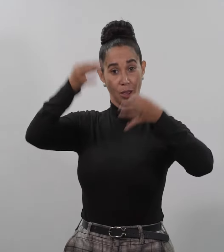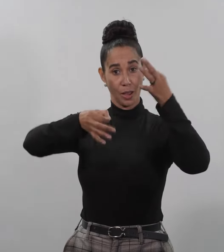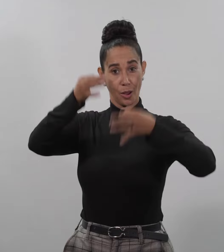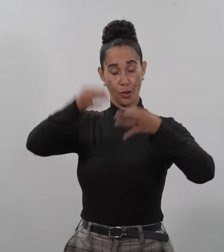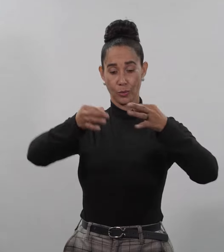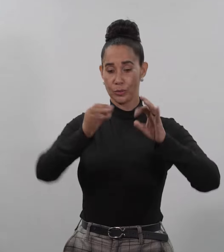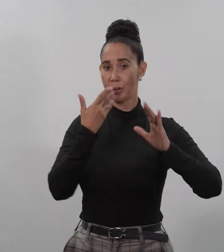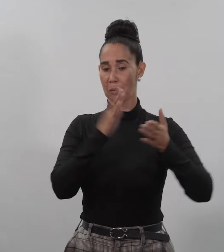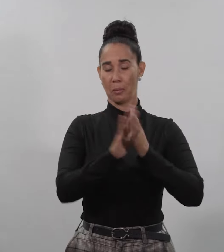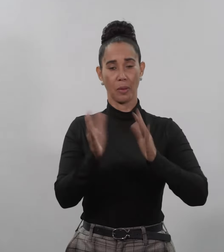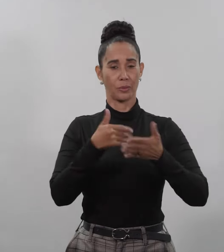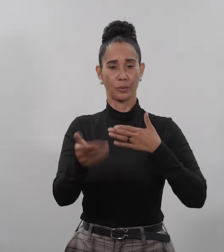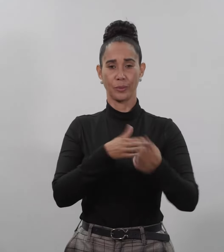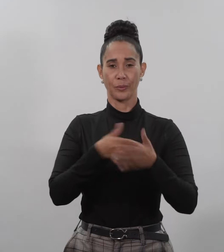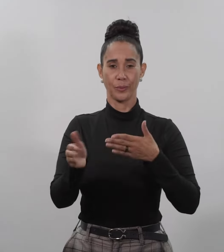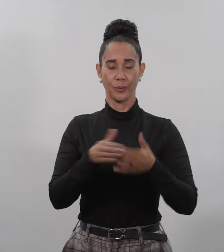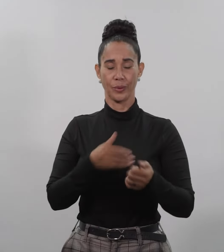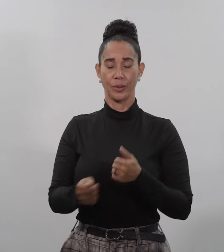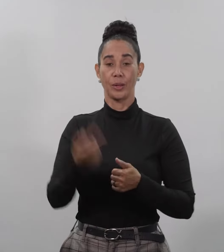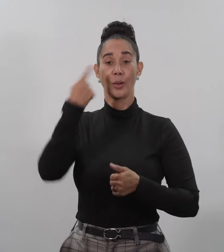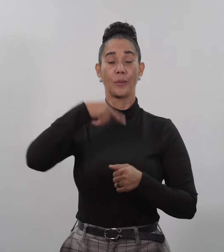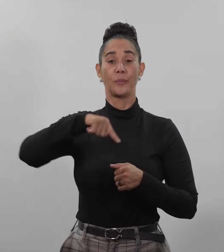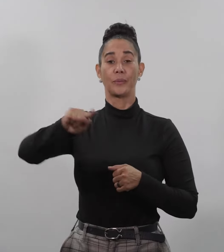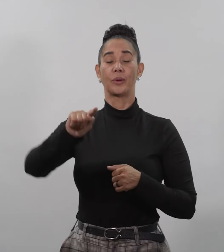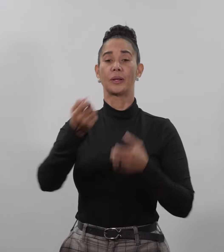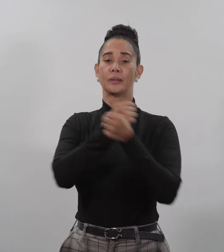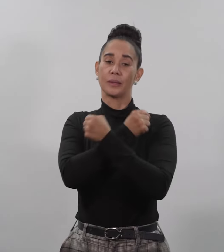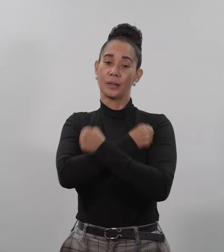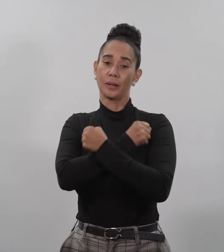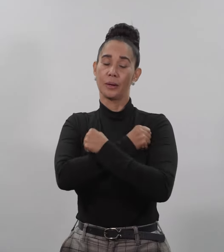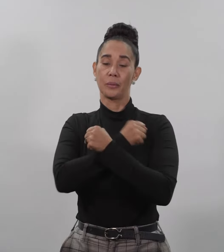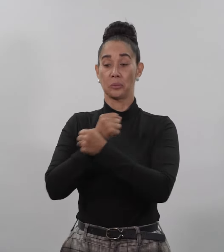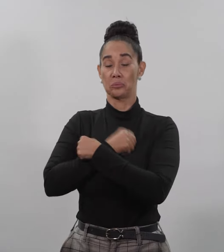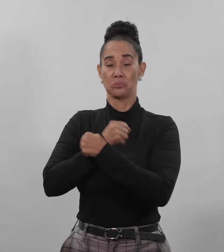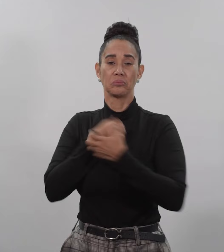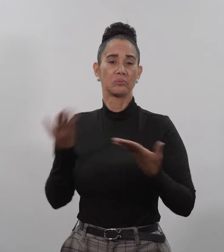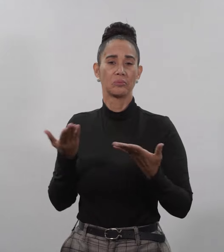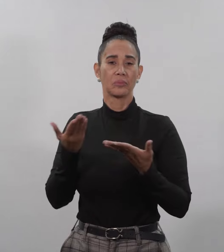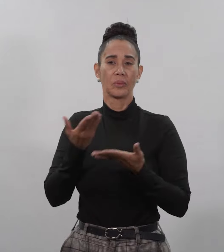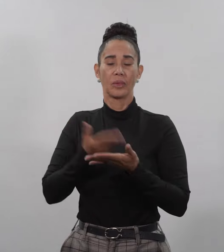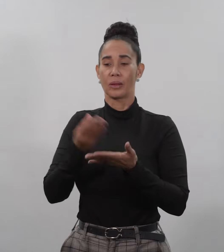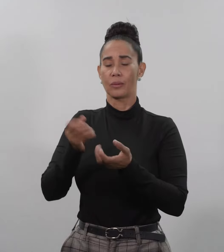injustos Porque si aman a los que les aman ¿Qué premio tendrán?